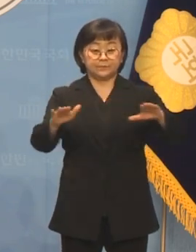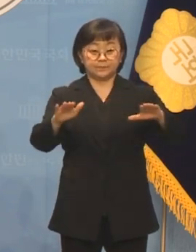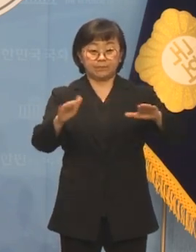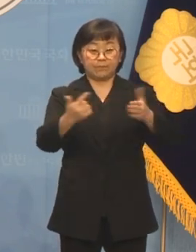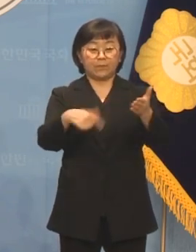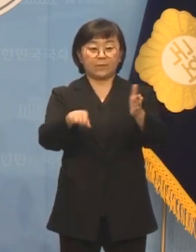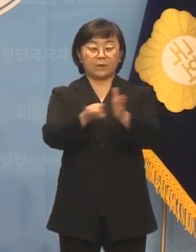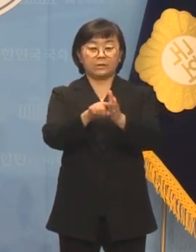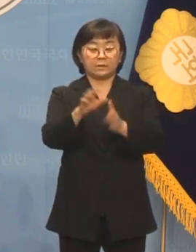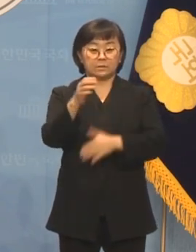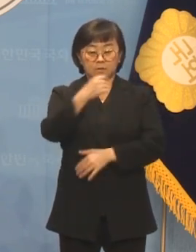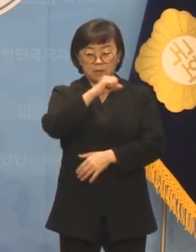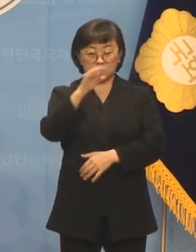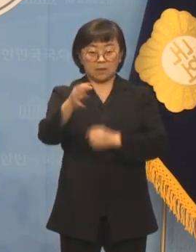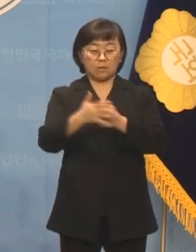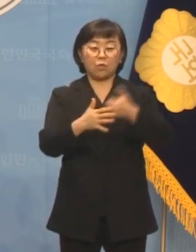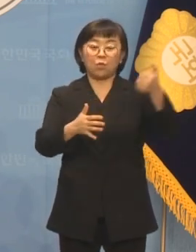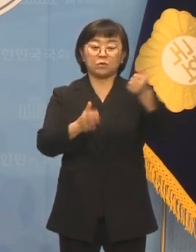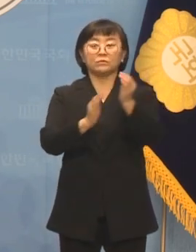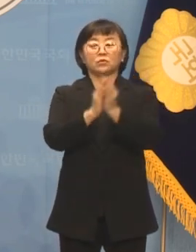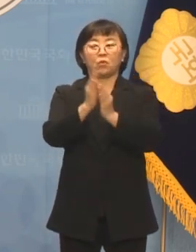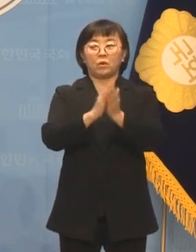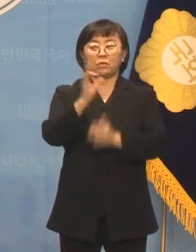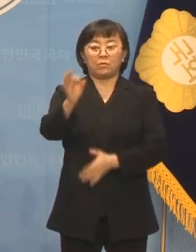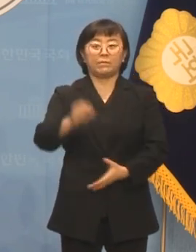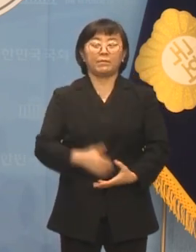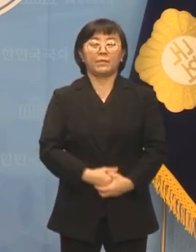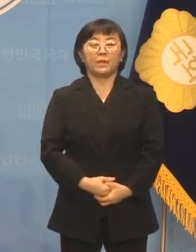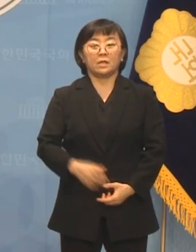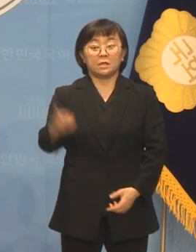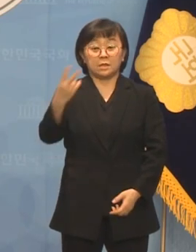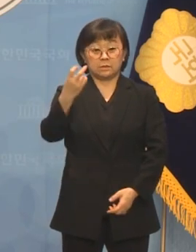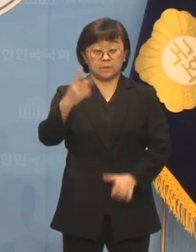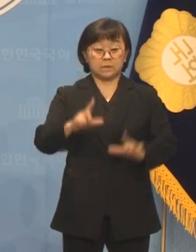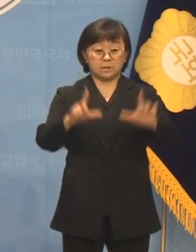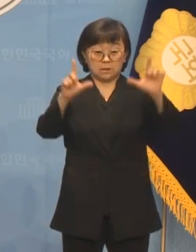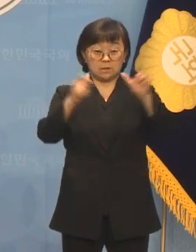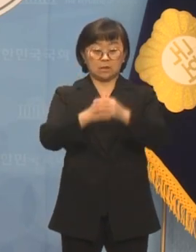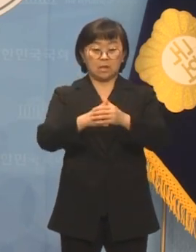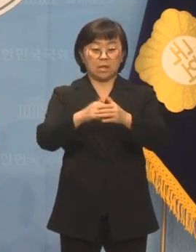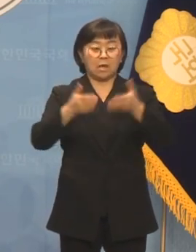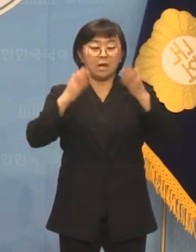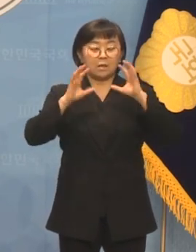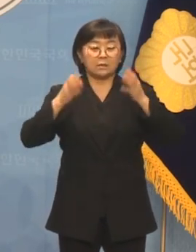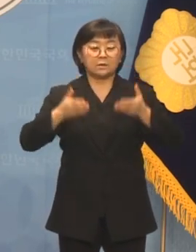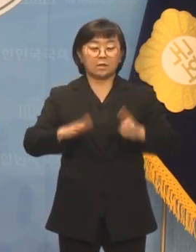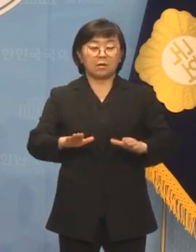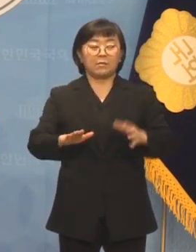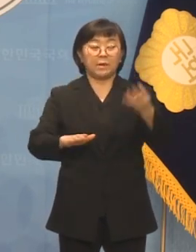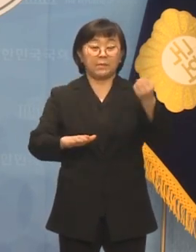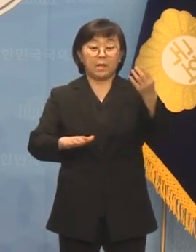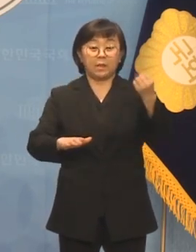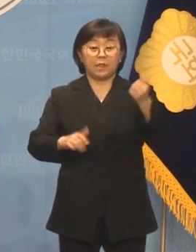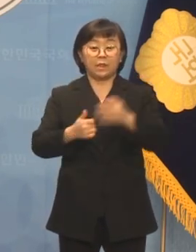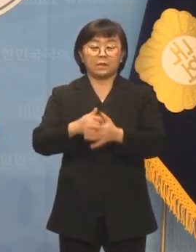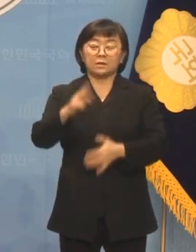약 50조 원이었습니다. 2022년 총 출생하수는 약